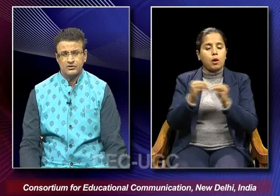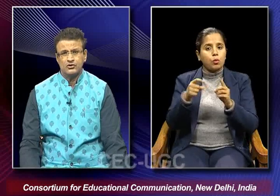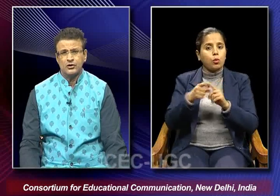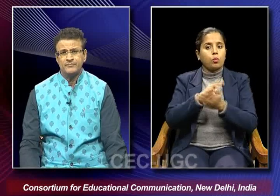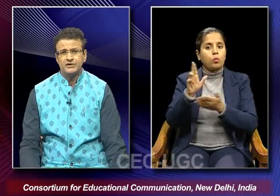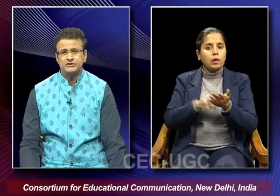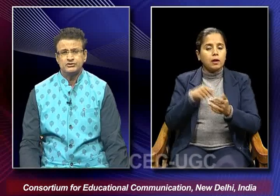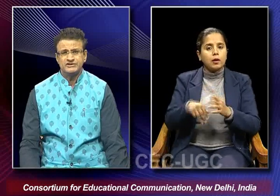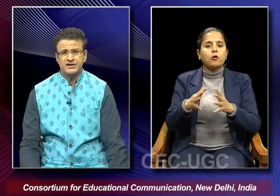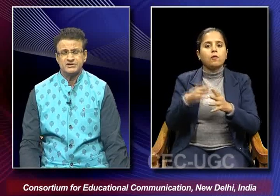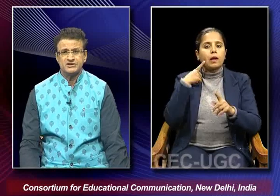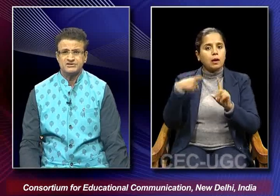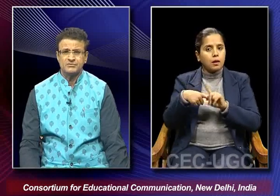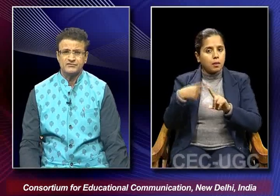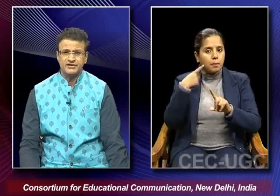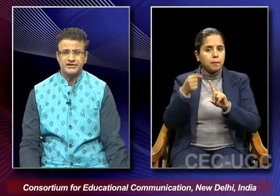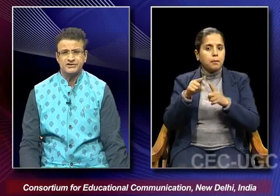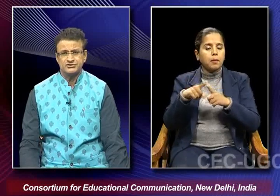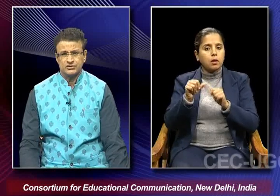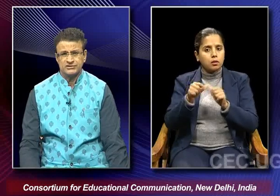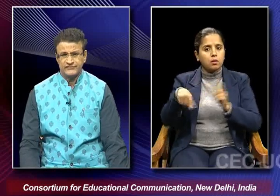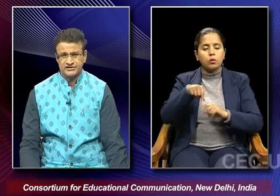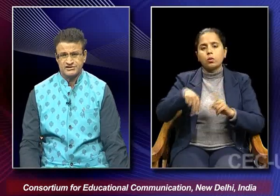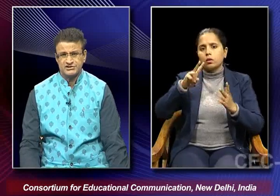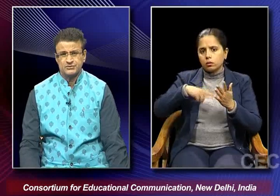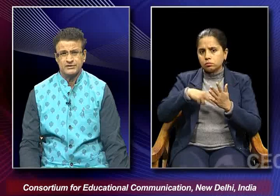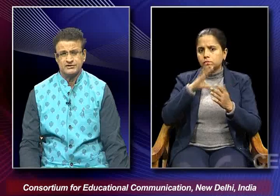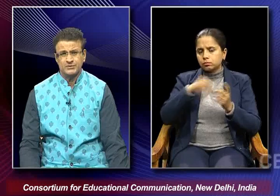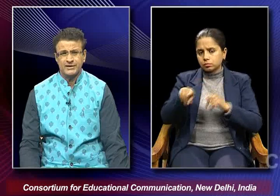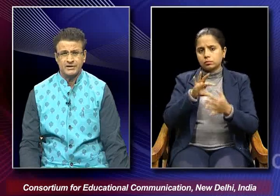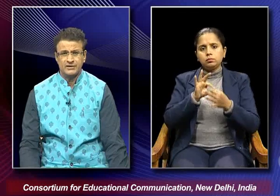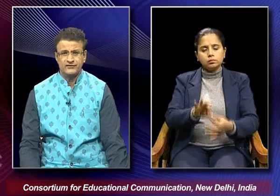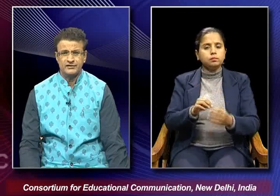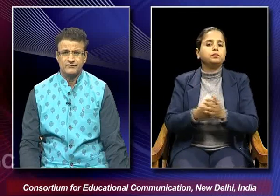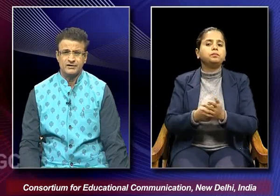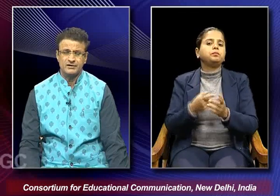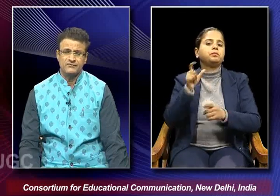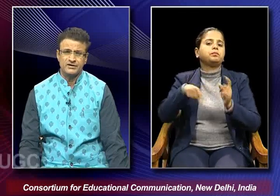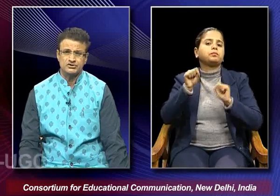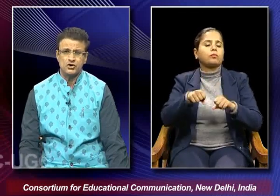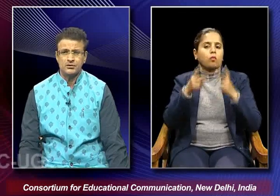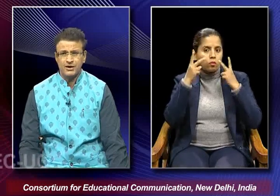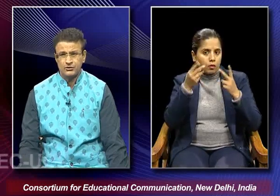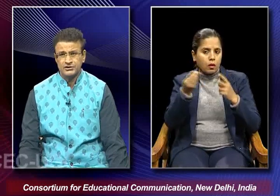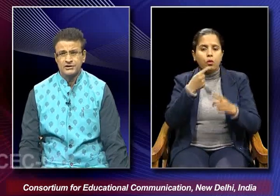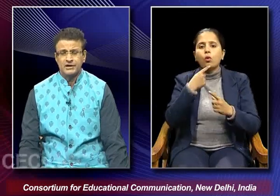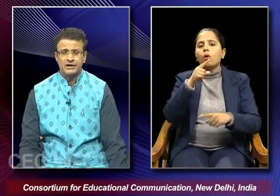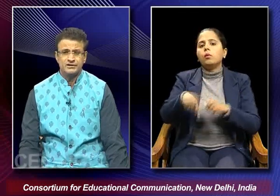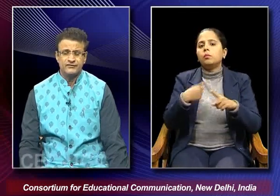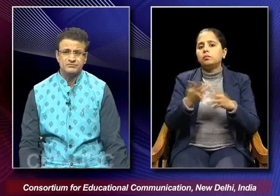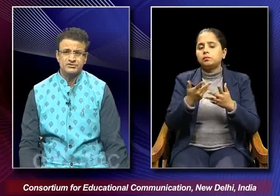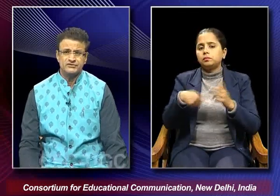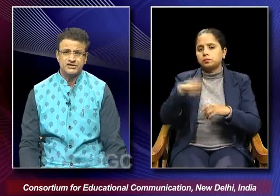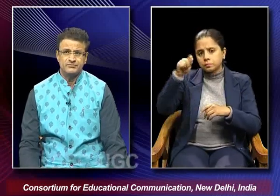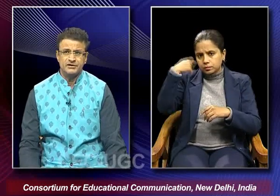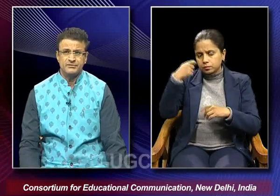.com. So these are some of the readings or the references which one can refer when one is talking about about the